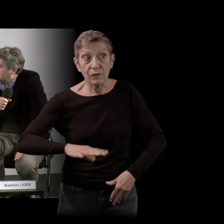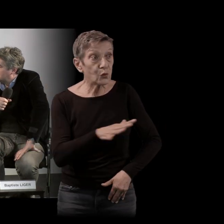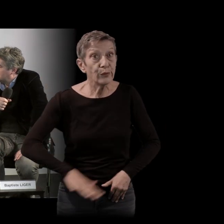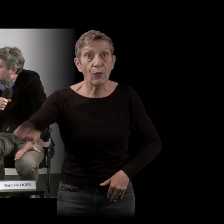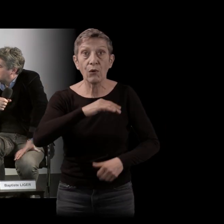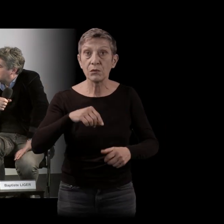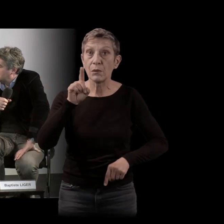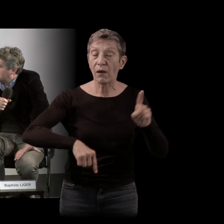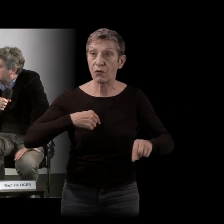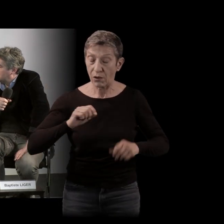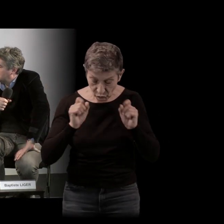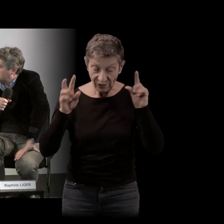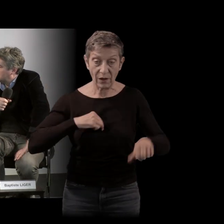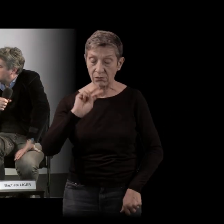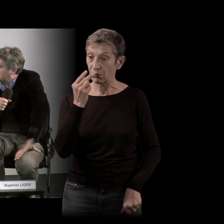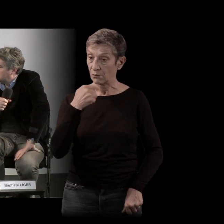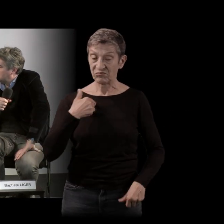'habite la vie d'un autre en fait. Tout ce que j'ai fait là,